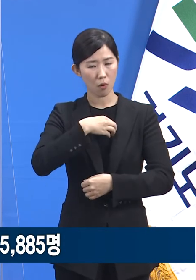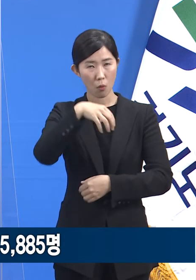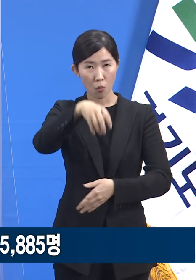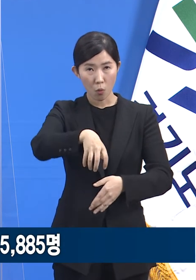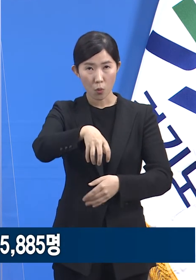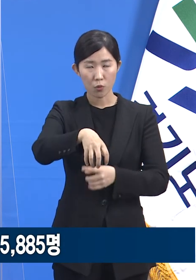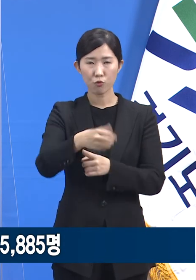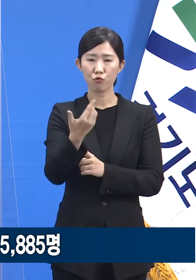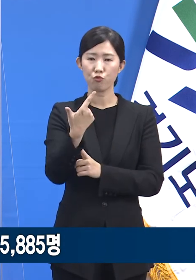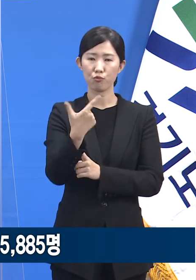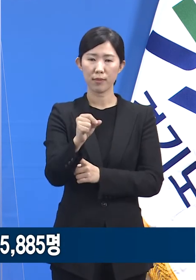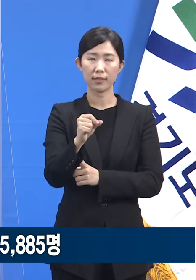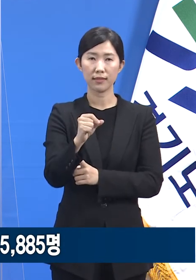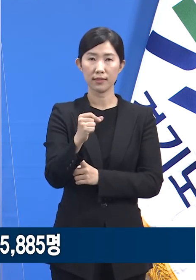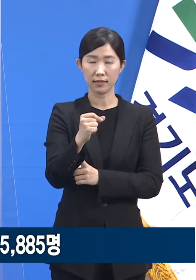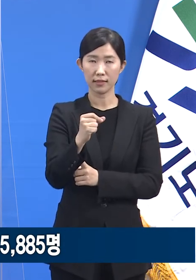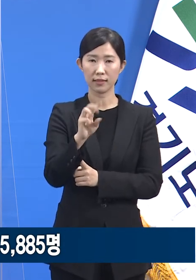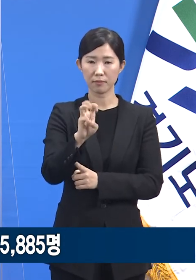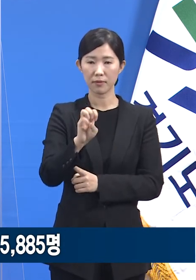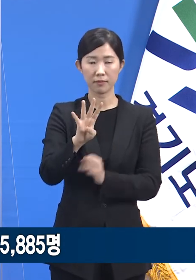예방접종을 받았습니다.